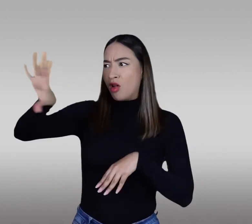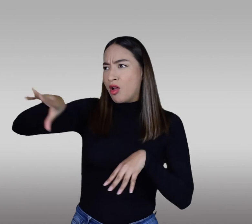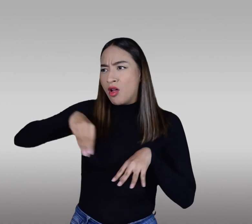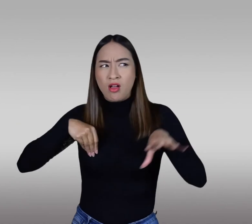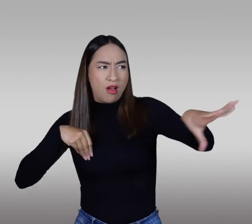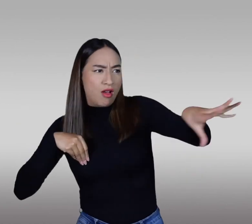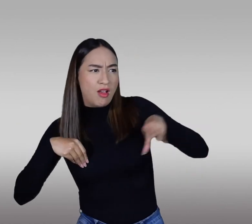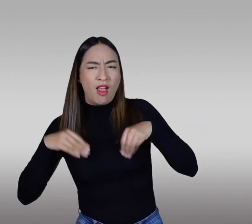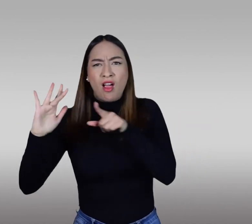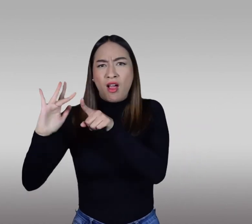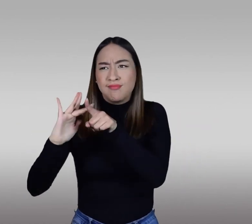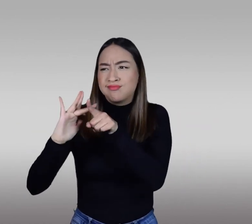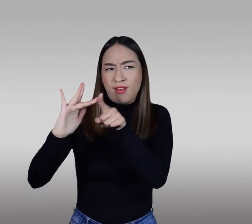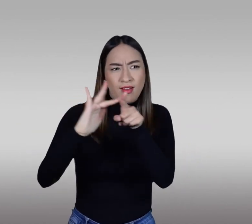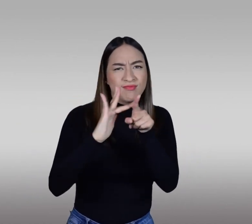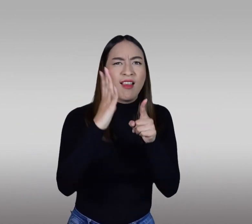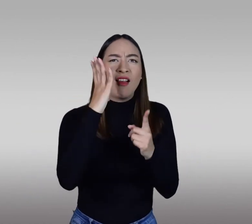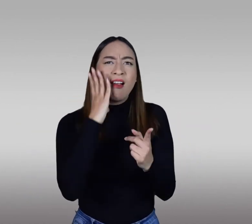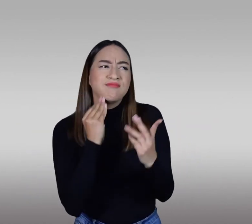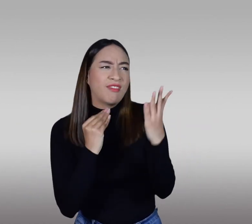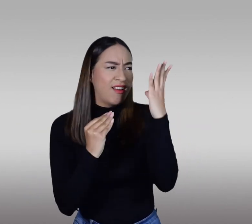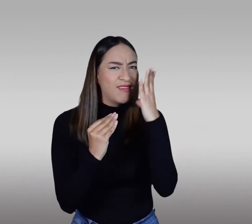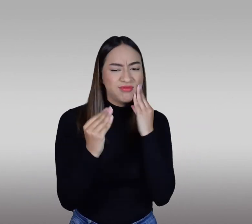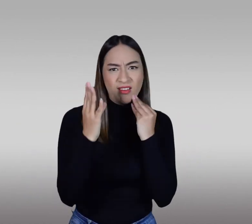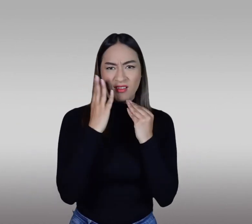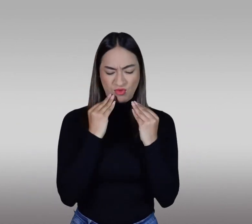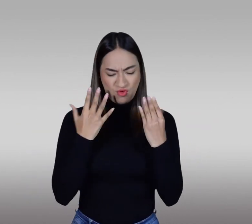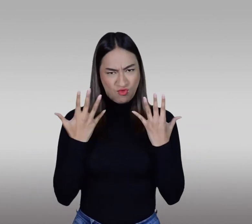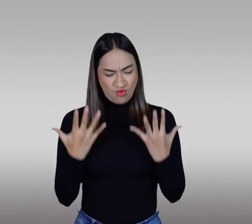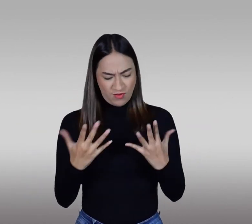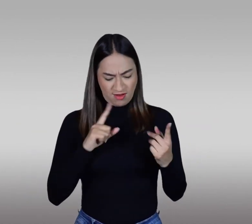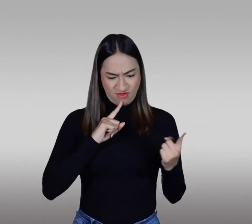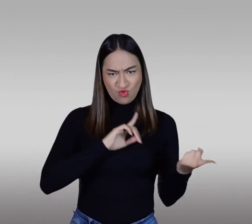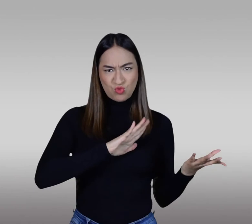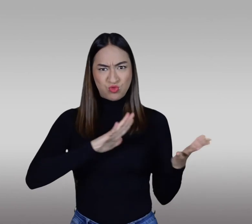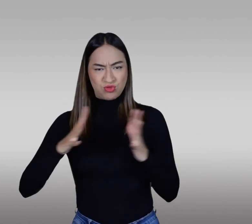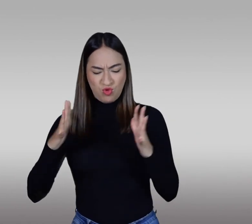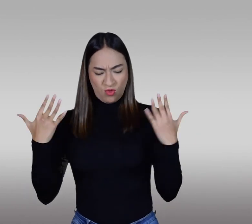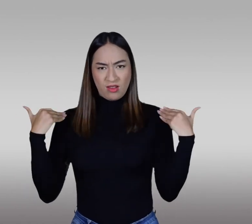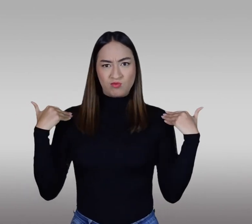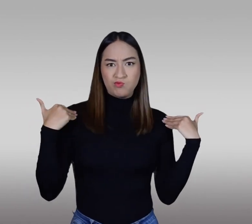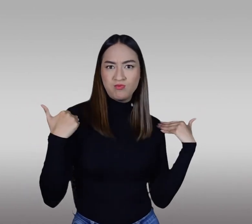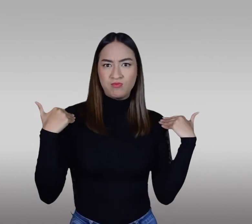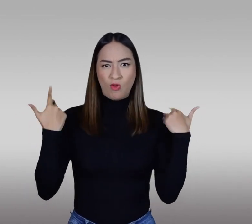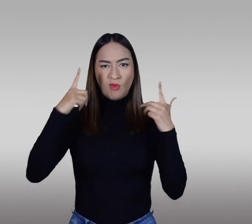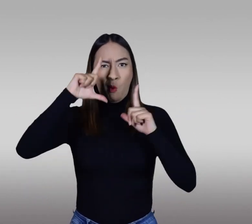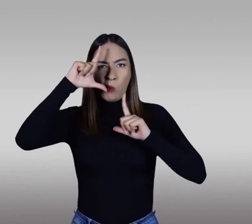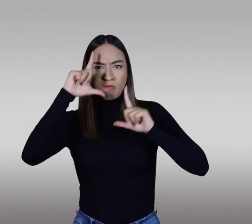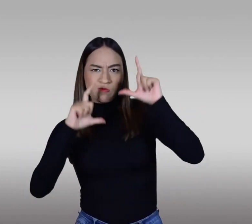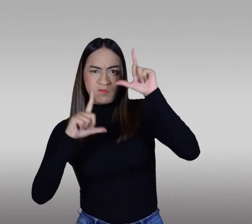de vida, formación lingüística y una amplia adquisición de lenguaje visual, corporal, gestual, que le permite realizar